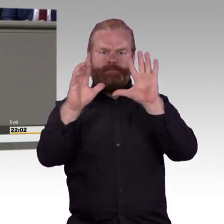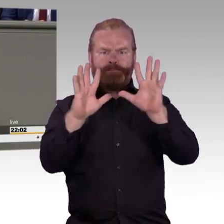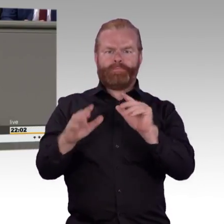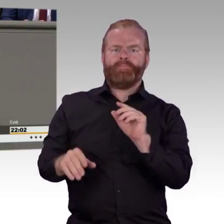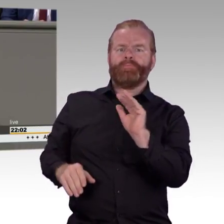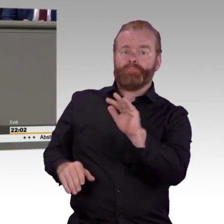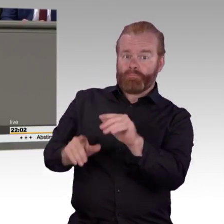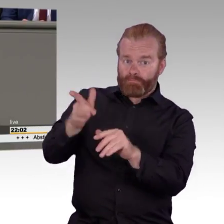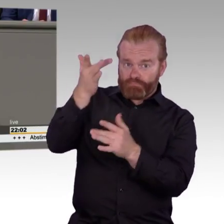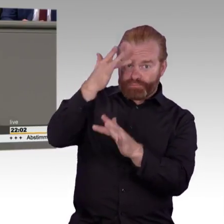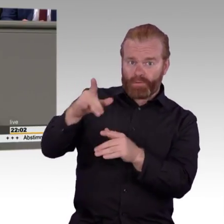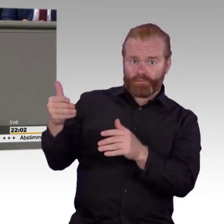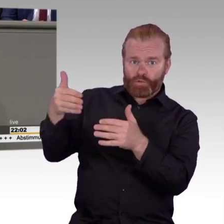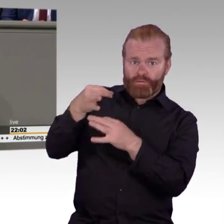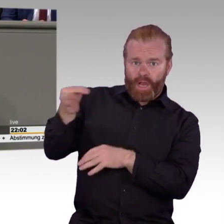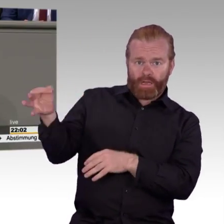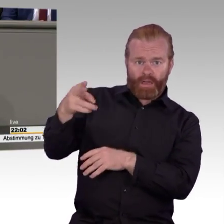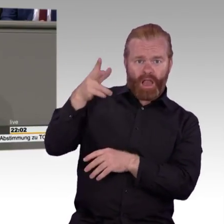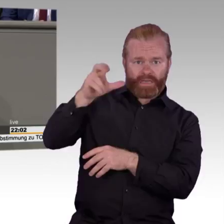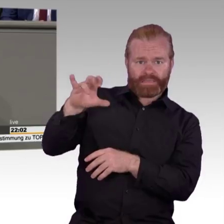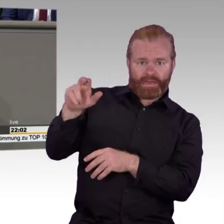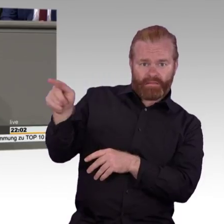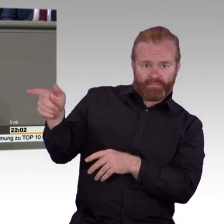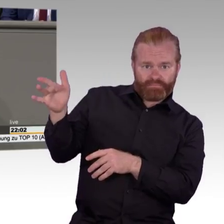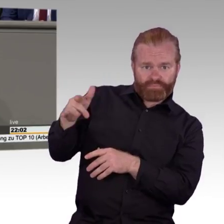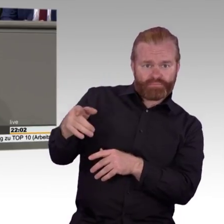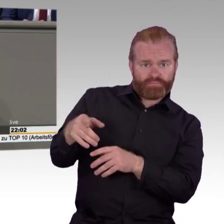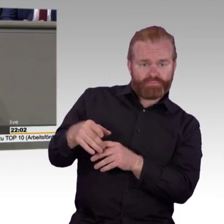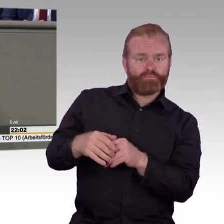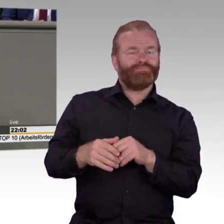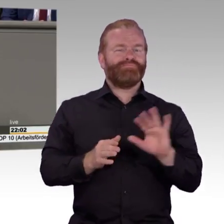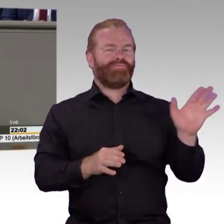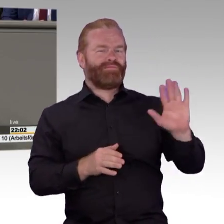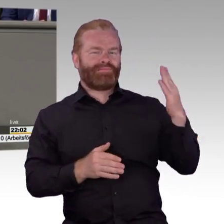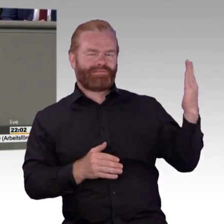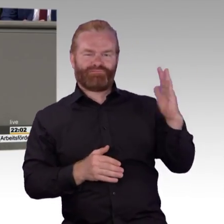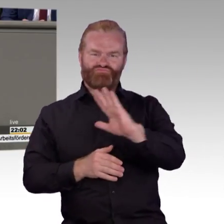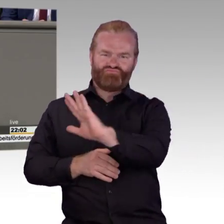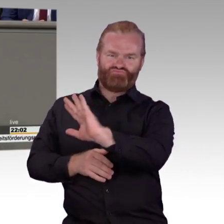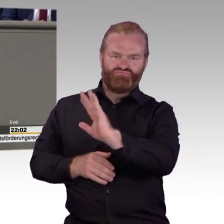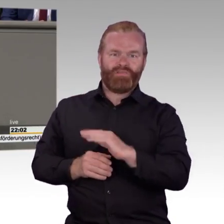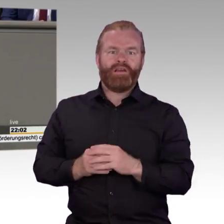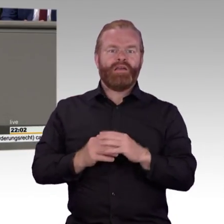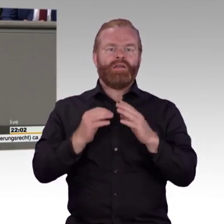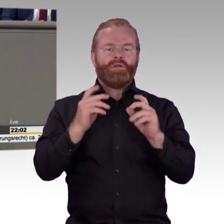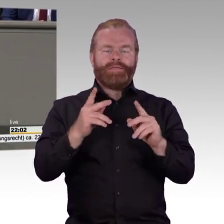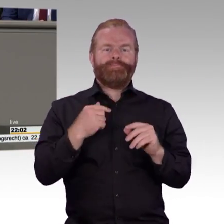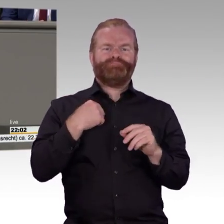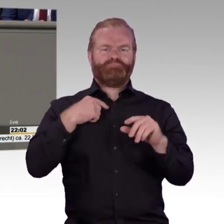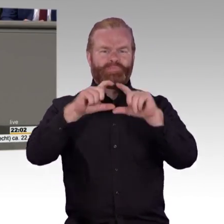zu machen, dass das richtig viele Menschen betrifft hier in diesem Land. Wir hatten vor Kurzem ein Gespräch mit einer Frau,